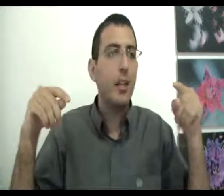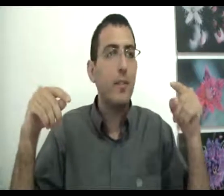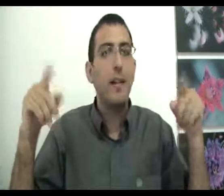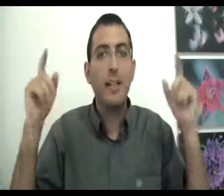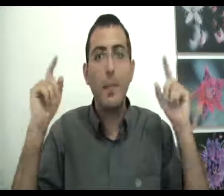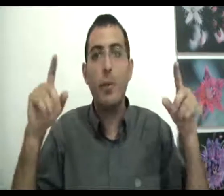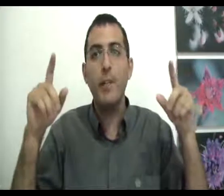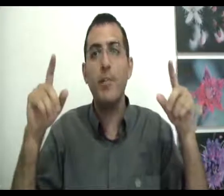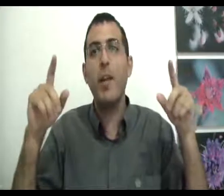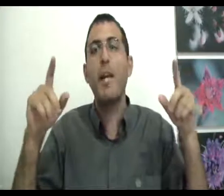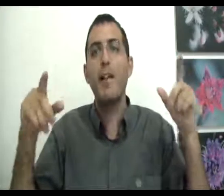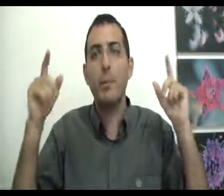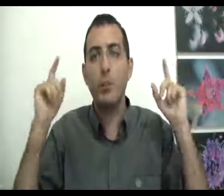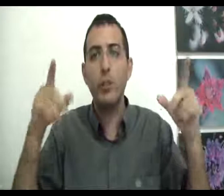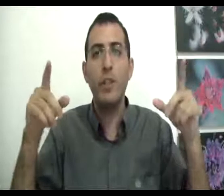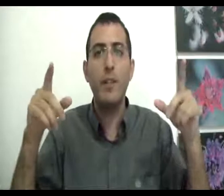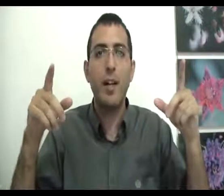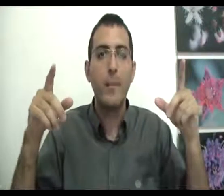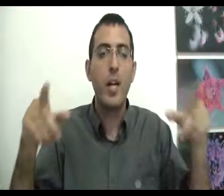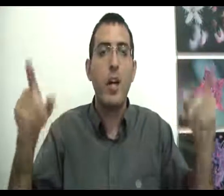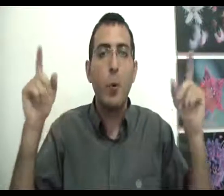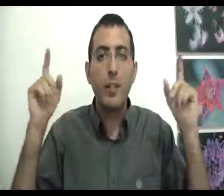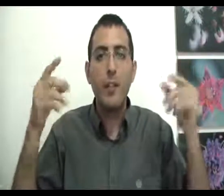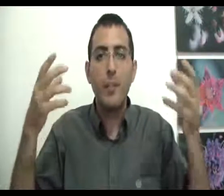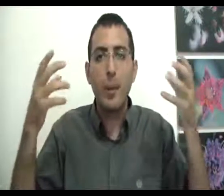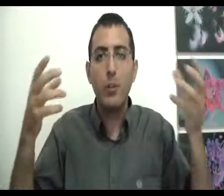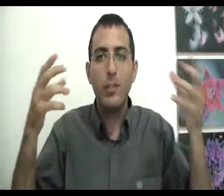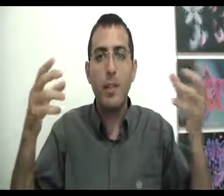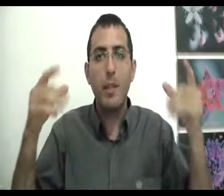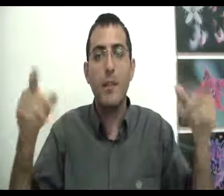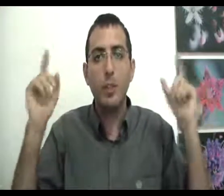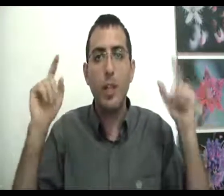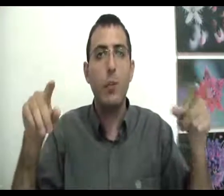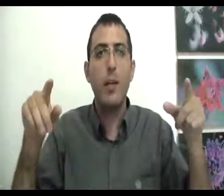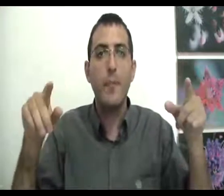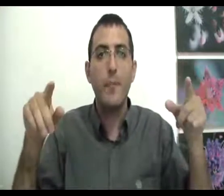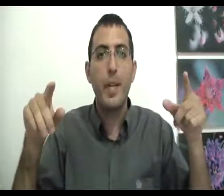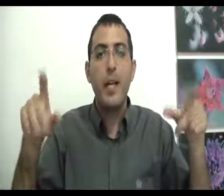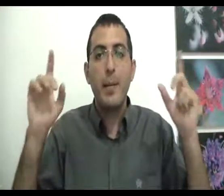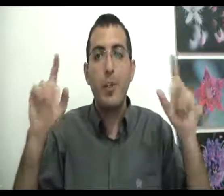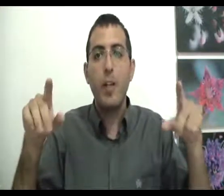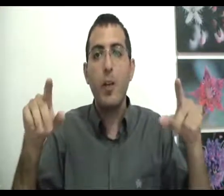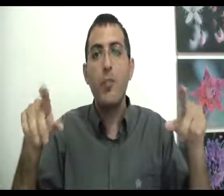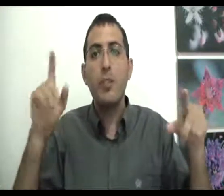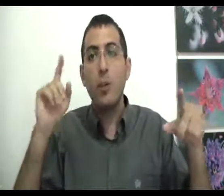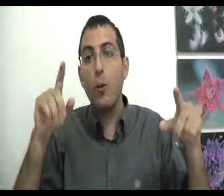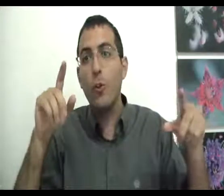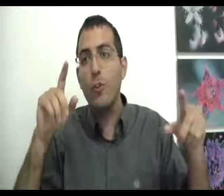ההווה והאדם יתבונם בדברים האלה ובסופו של דבר הוא יבין את מהות הזמן באמת ושיהיה לכולם המשך יום של זיכרונות